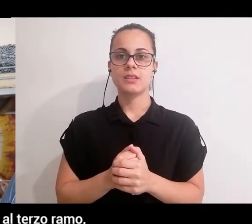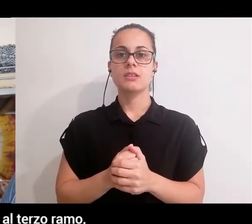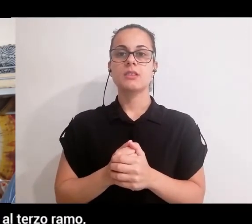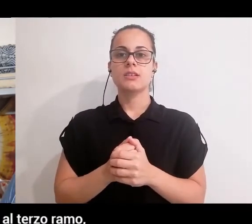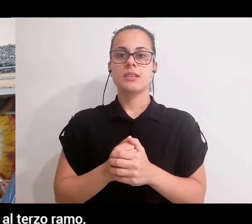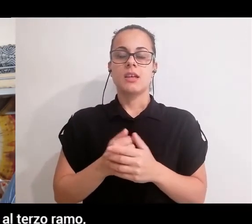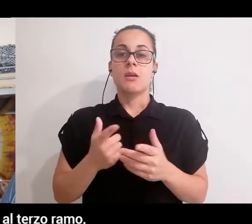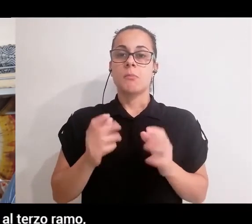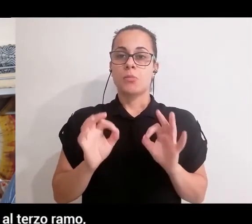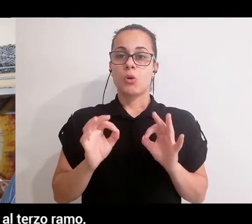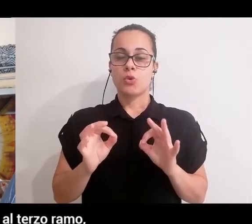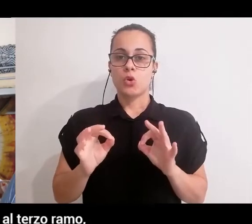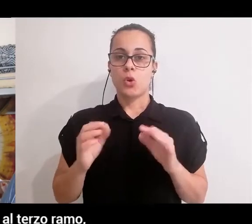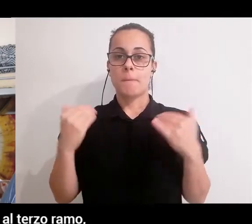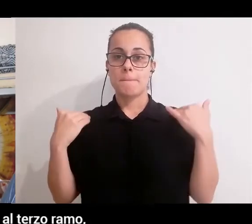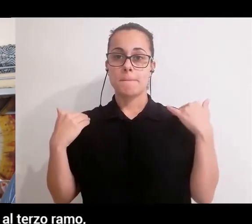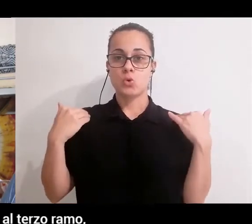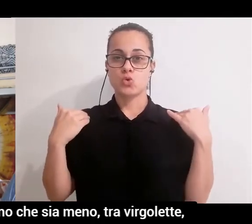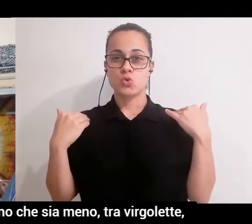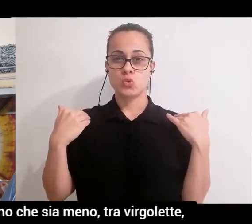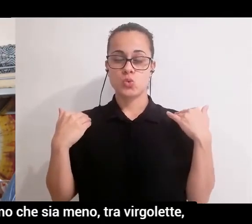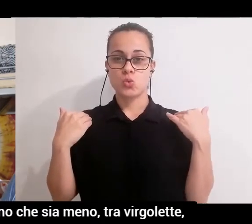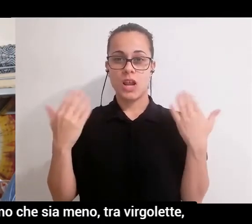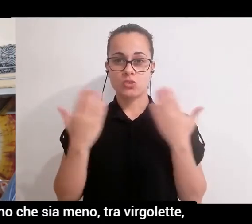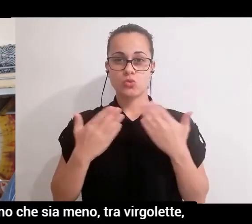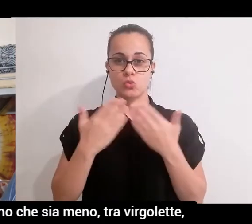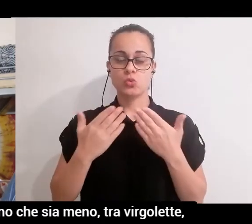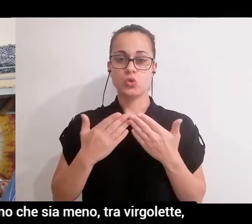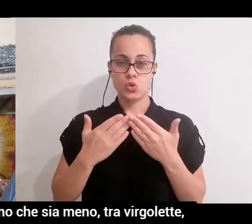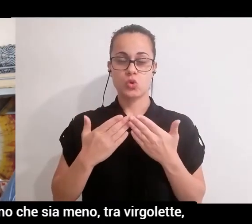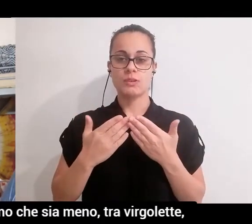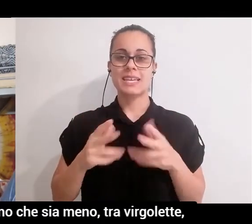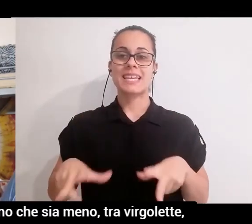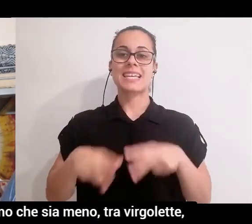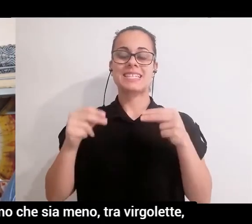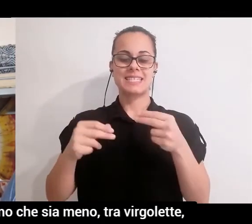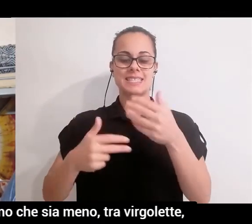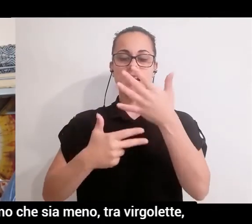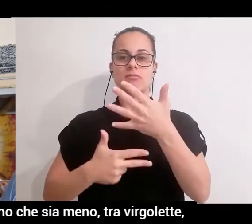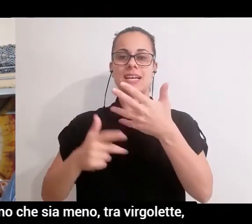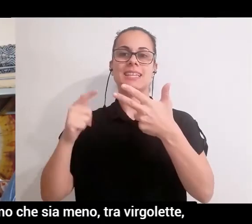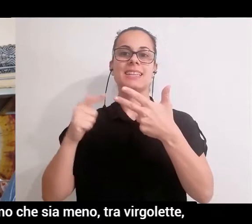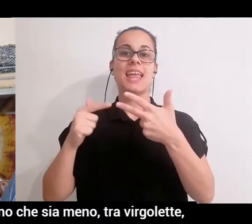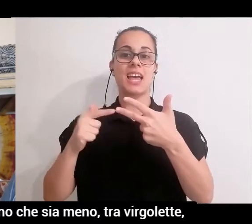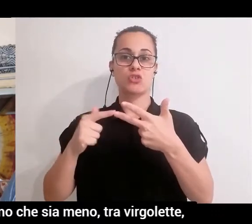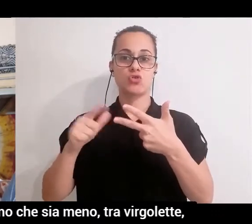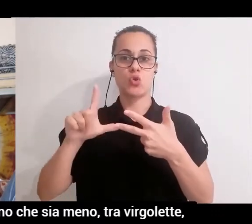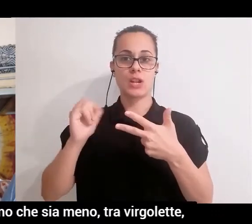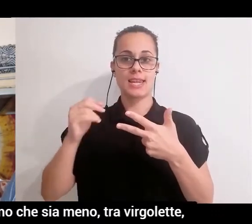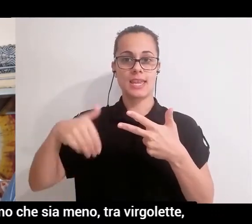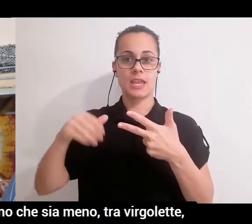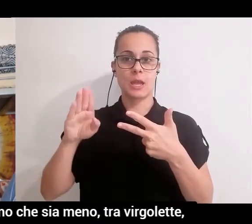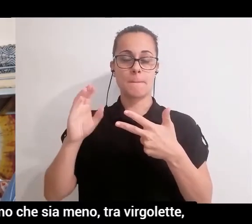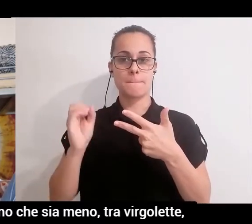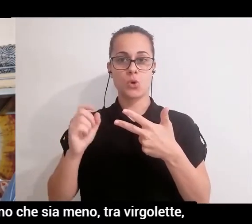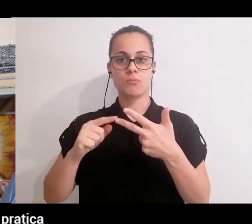asana, quindi la pratica delle posture, arriva solo al terzo ramo, al terzo limbo. Quindi, questo già vediamo che sia già meno,